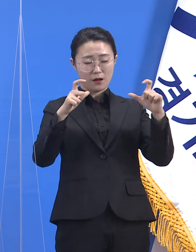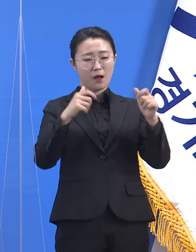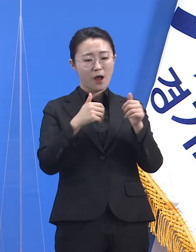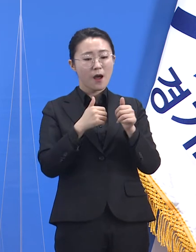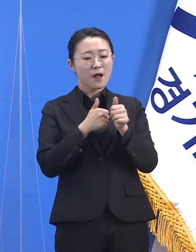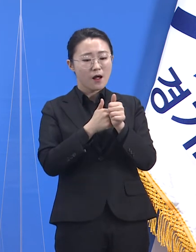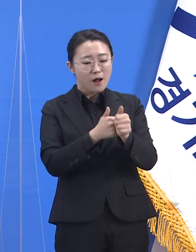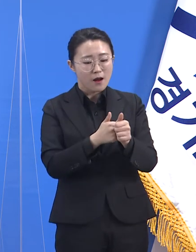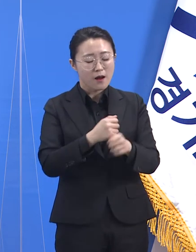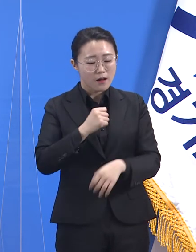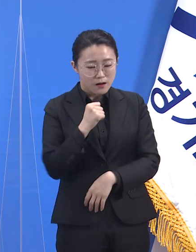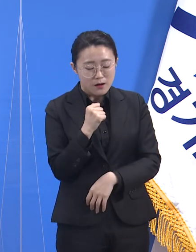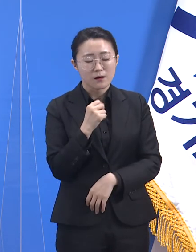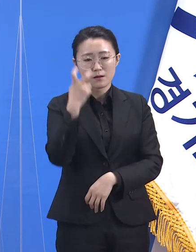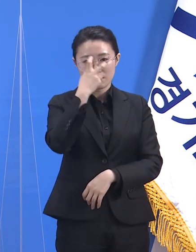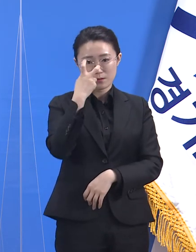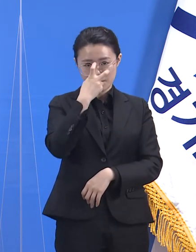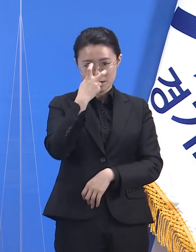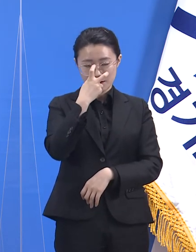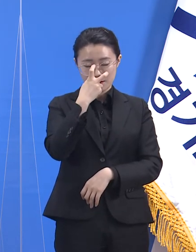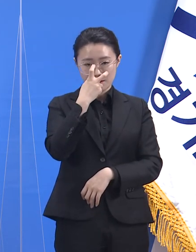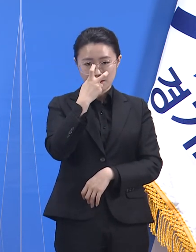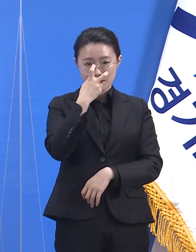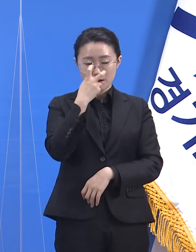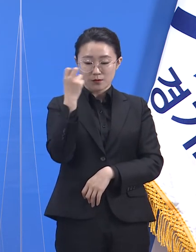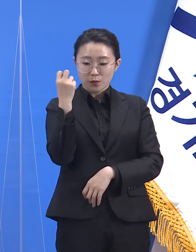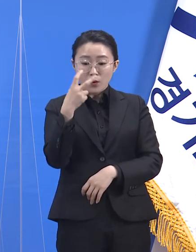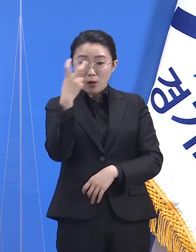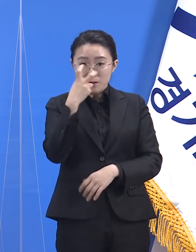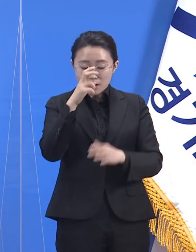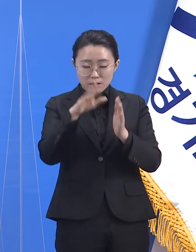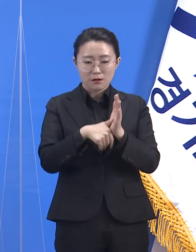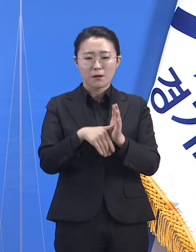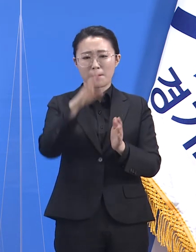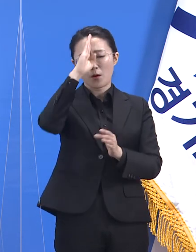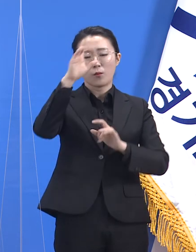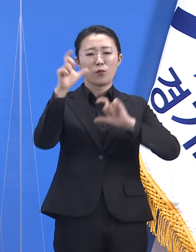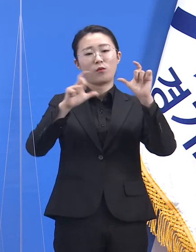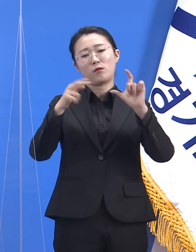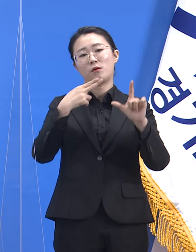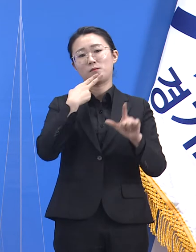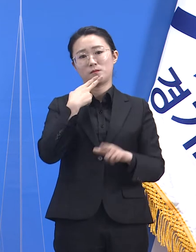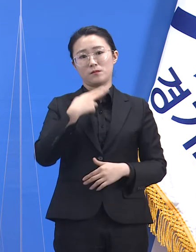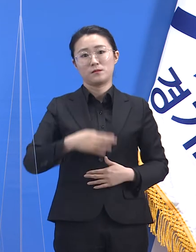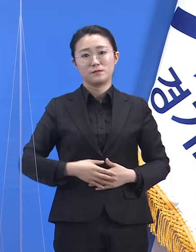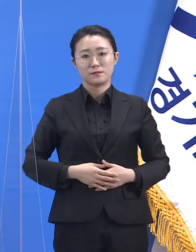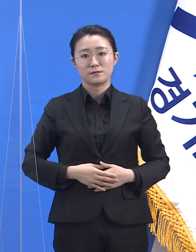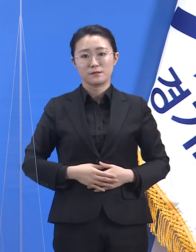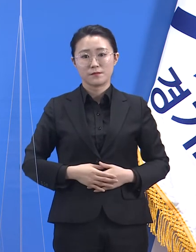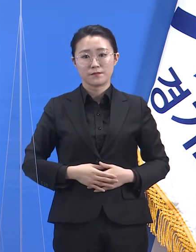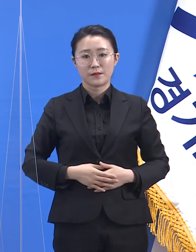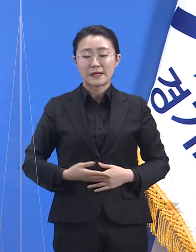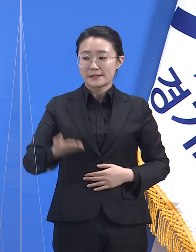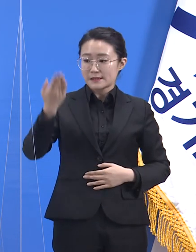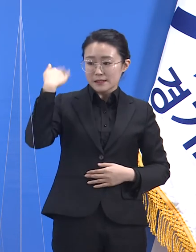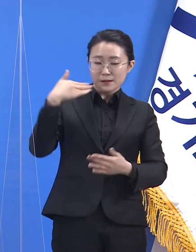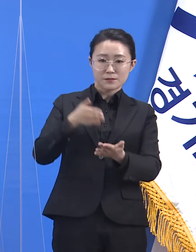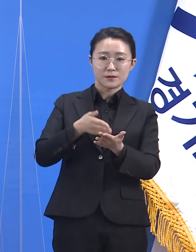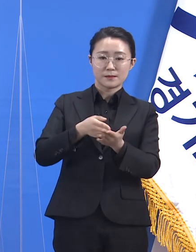검사 당시 증상이 없었다고 합니다. 지난 브리핑 때 강조드렸던 것처럼